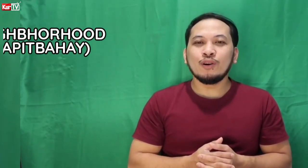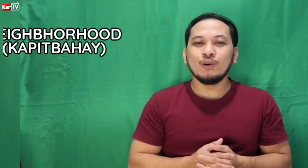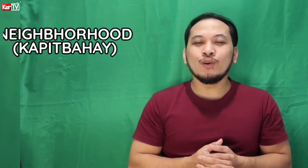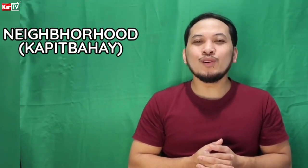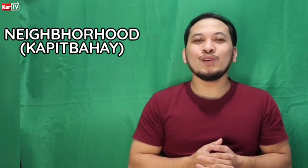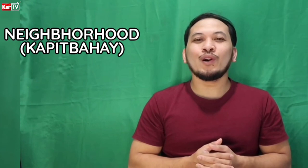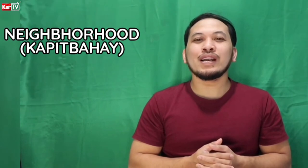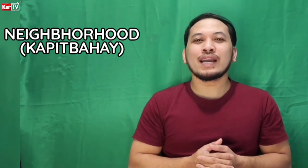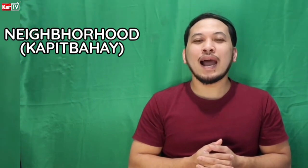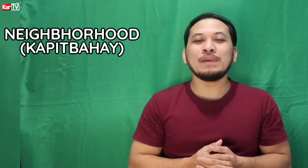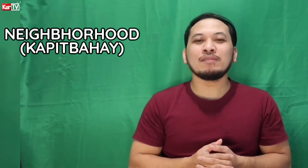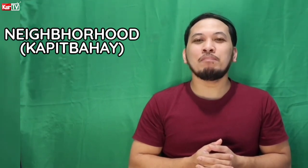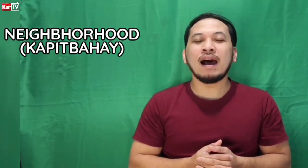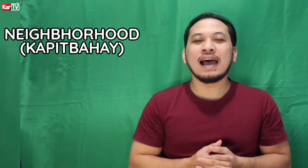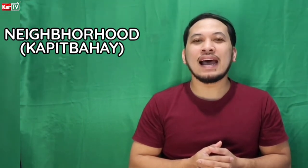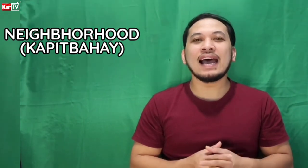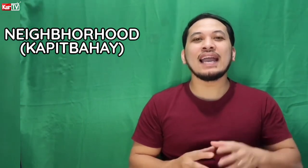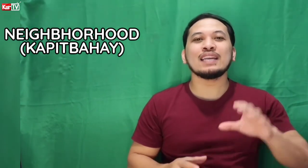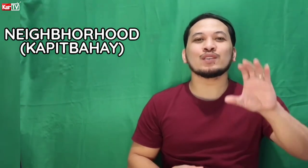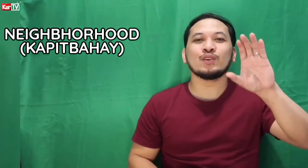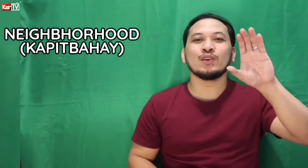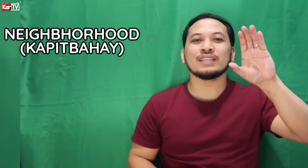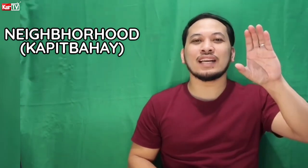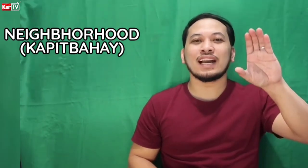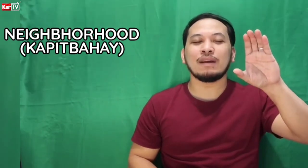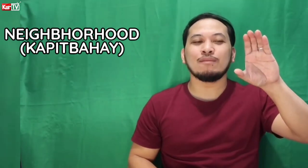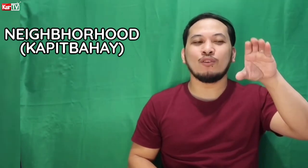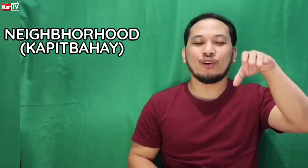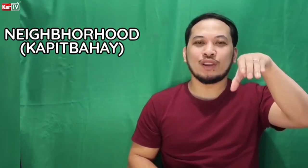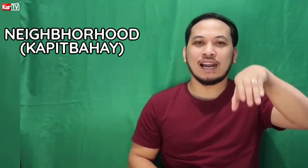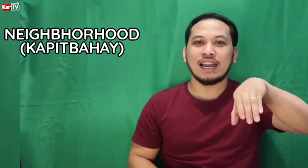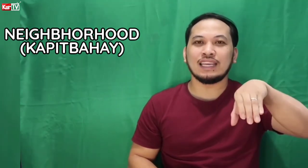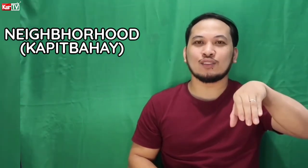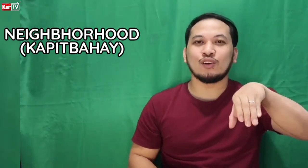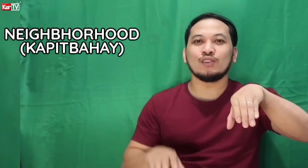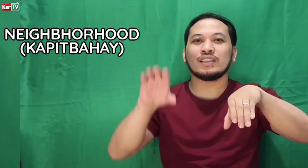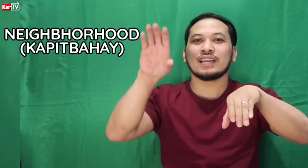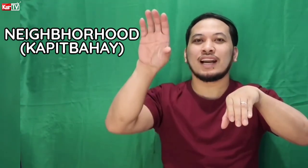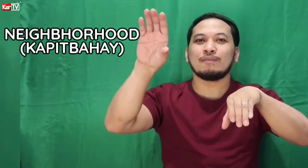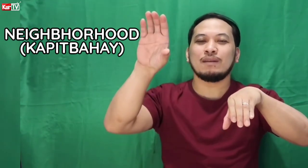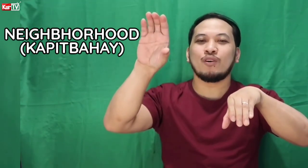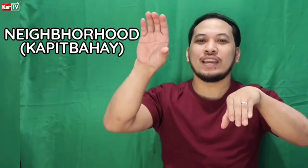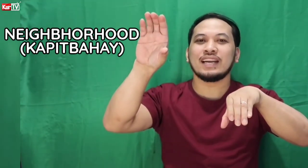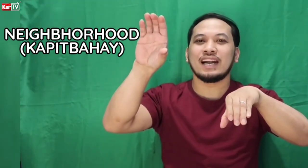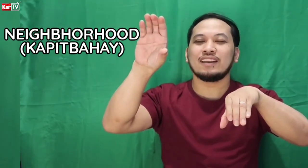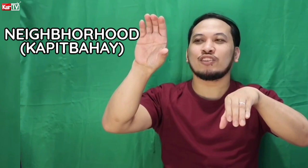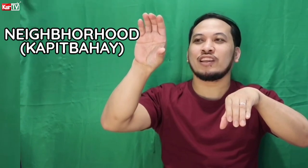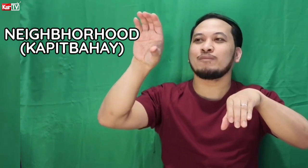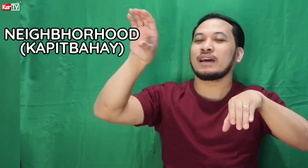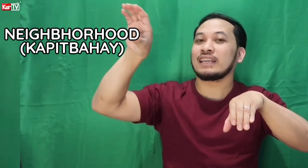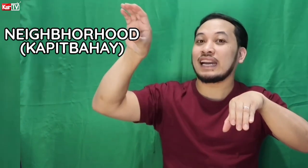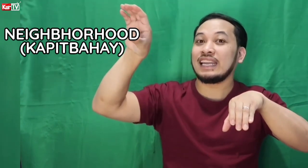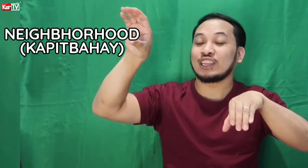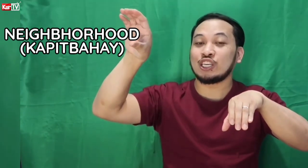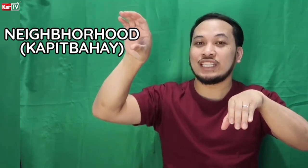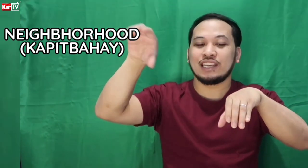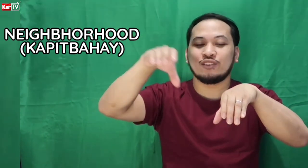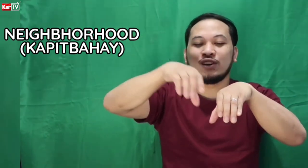or kapitbahay. So, yung isang kamay mo nakaganito. Yung isang kamay mo ay nakaganot rin. Parang naka letter C kayo.